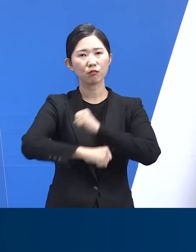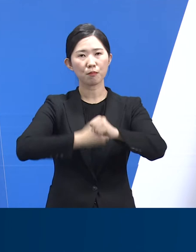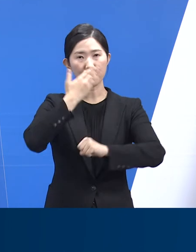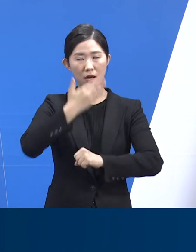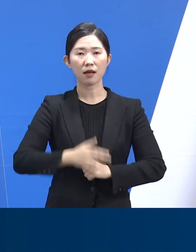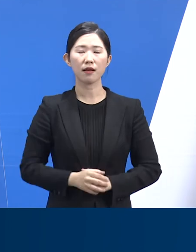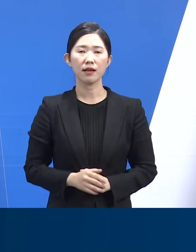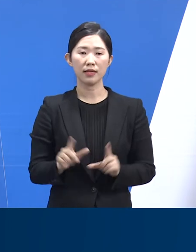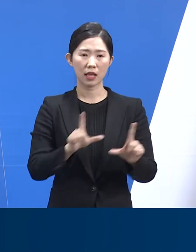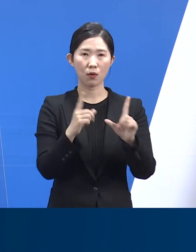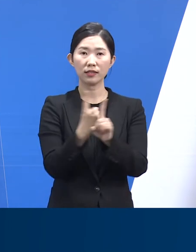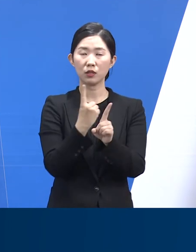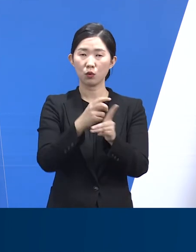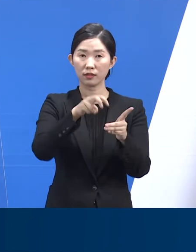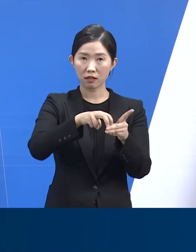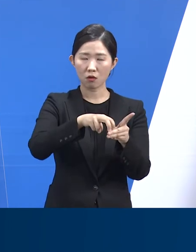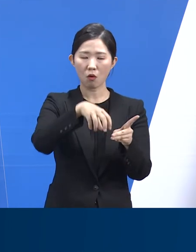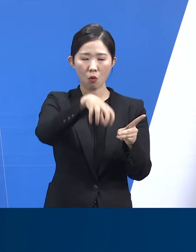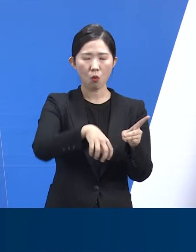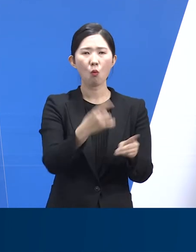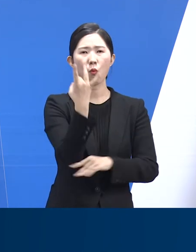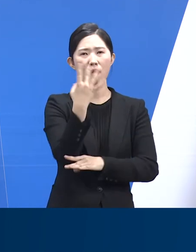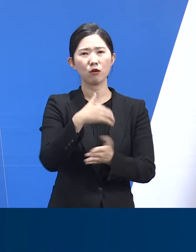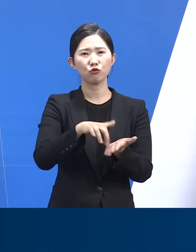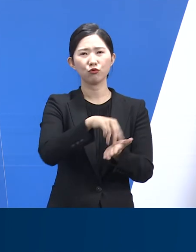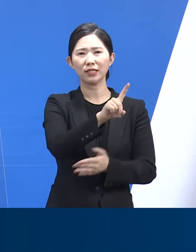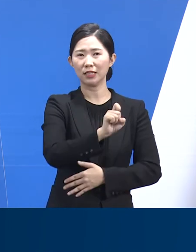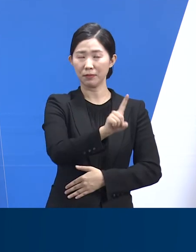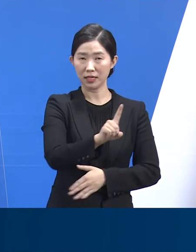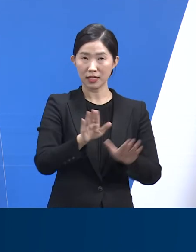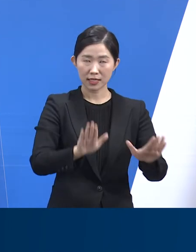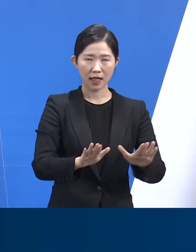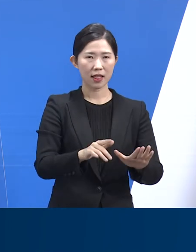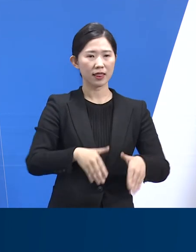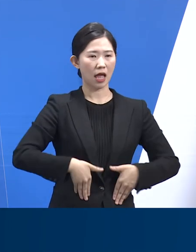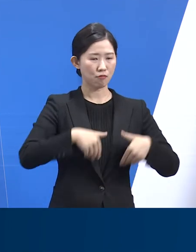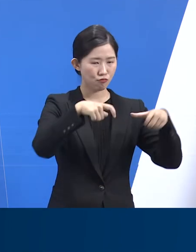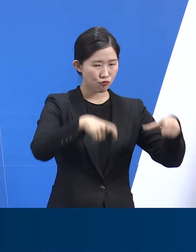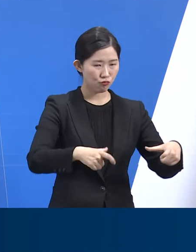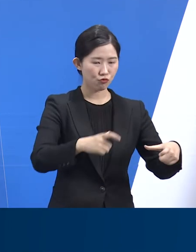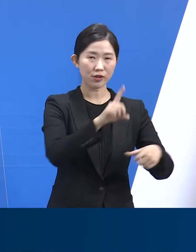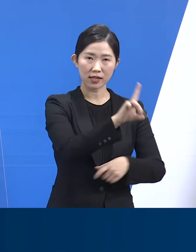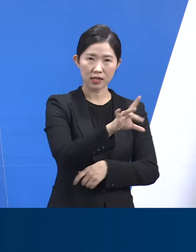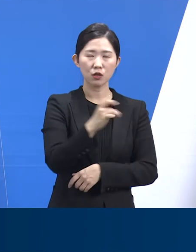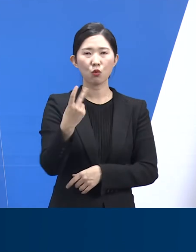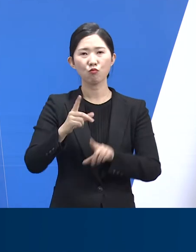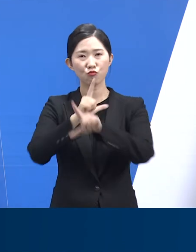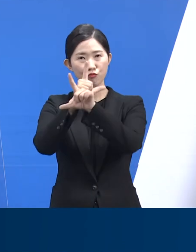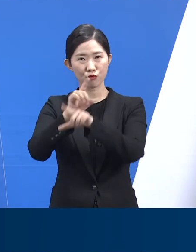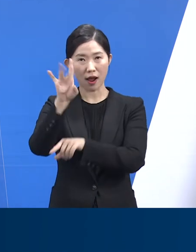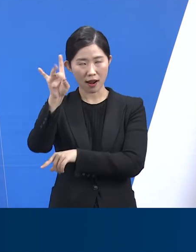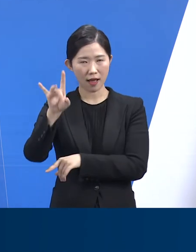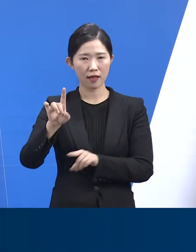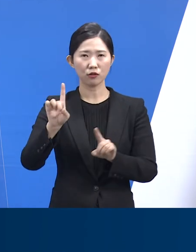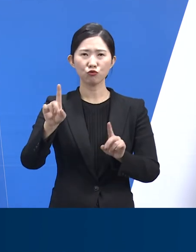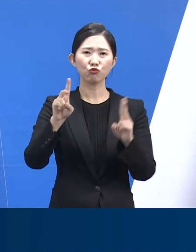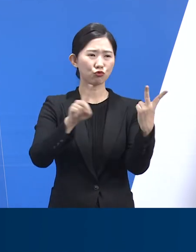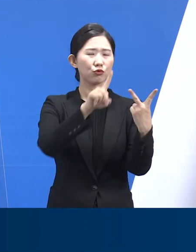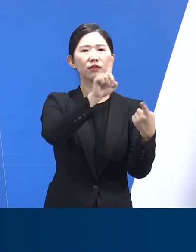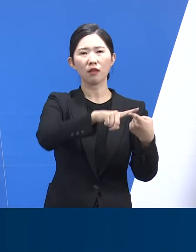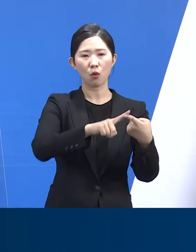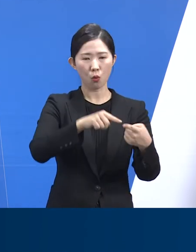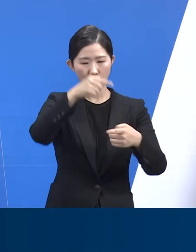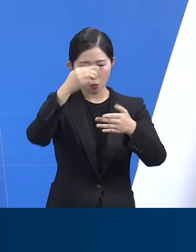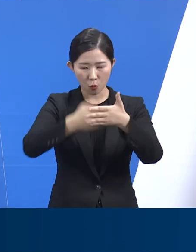생활치료센터는 기존의 11개소에서 남부 1개소와 북부 1개소 등 2개소만 남기고 순차적으로 운영을